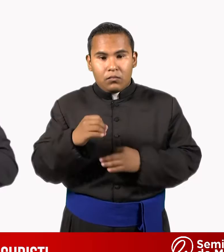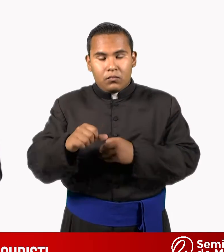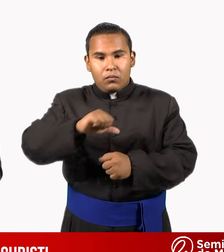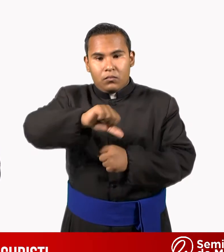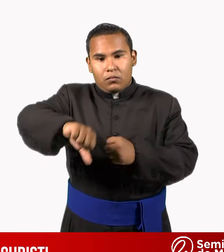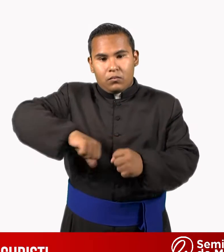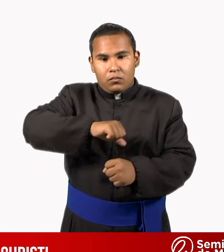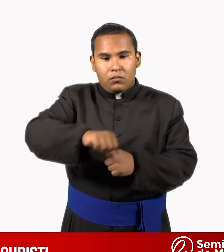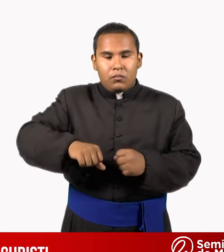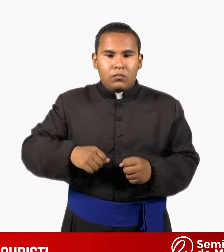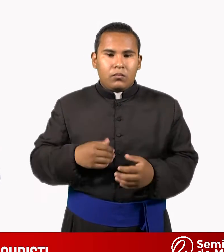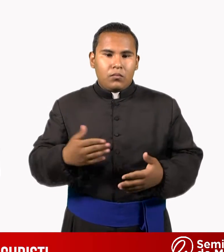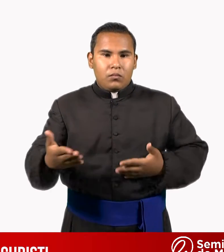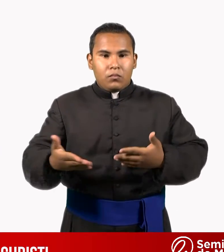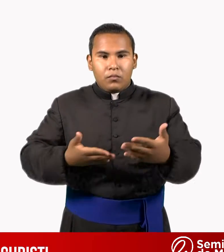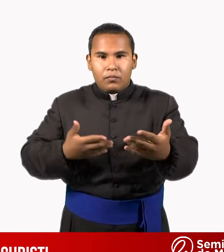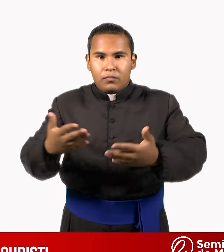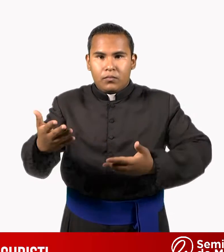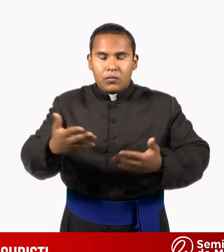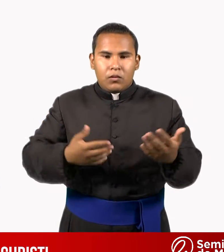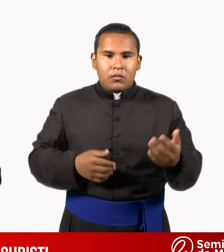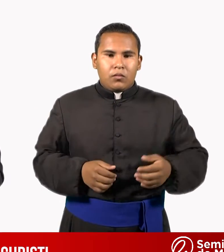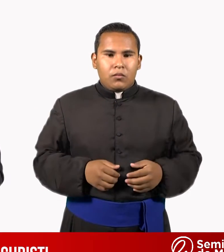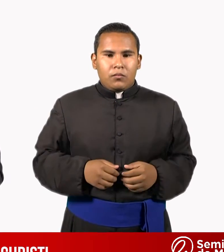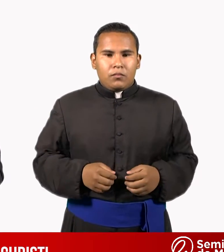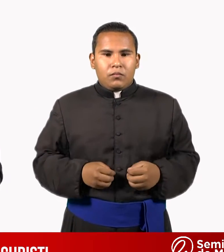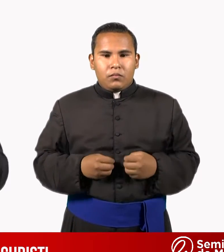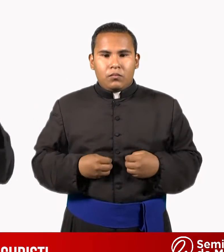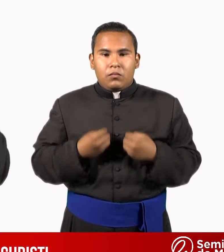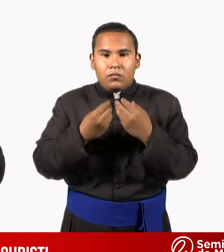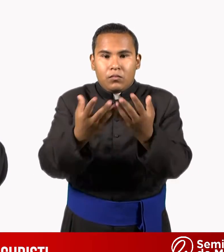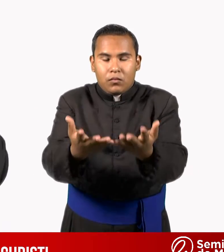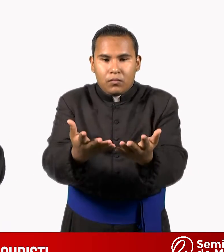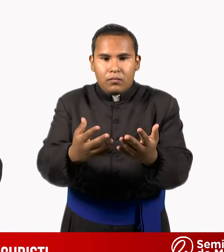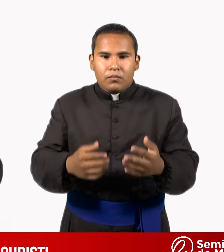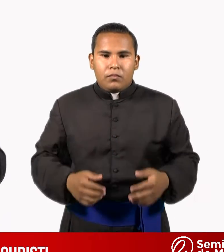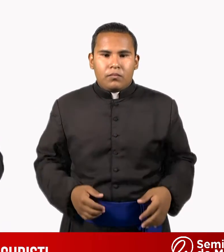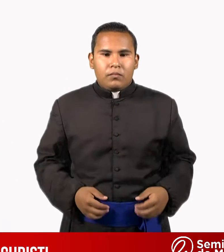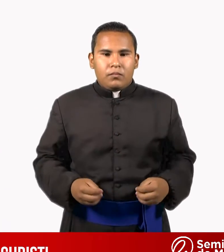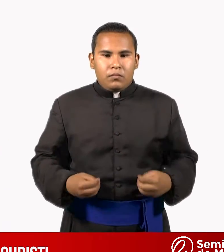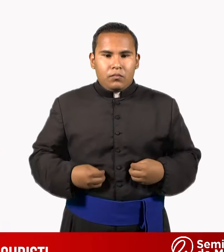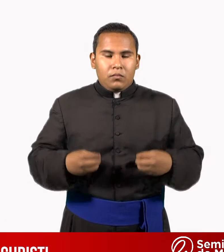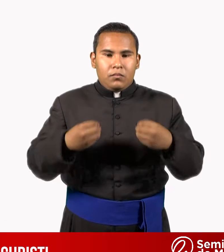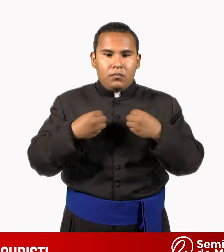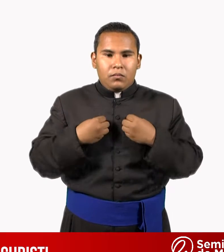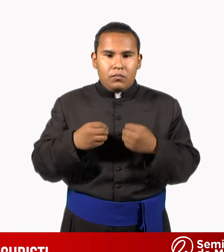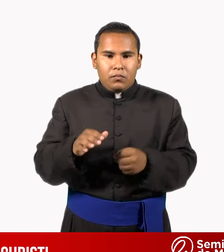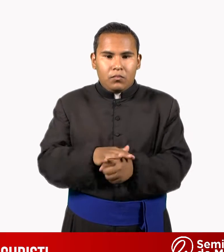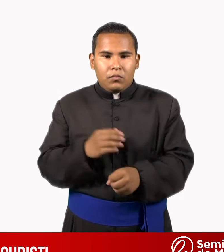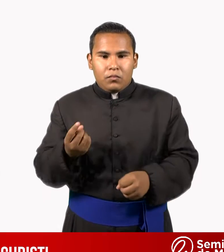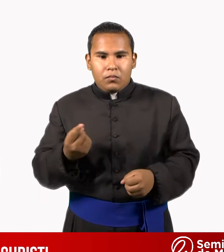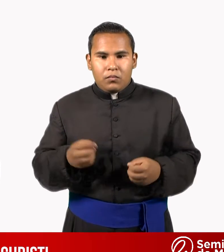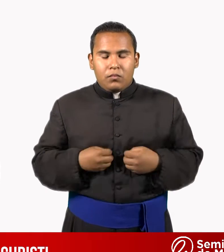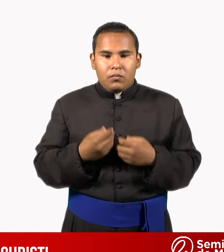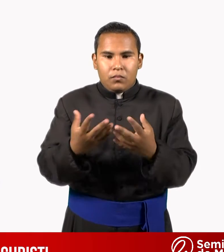un convivir, a un dar vida. Porque se da vida cuando se